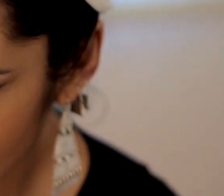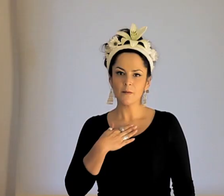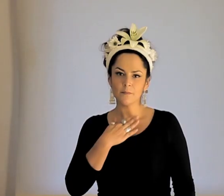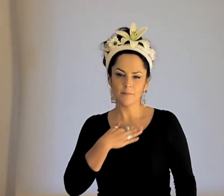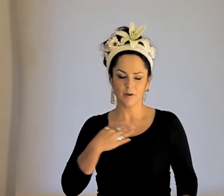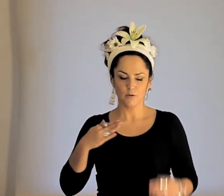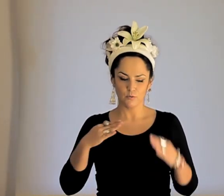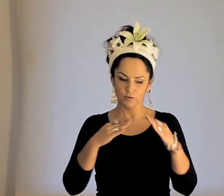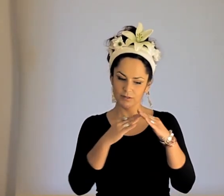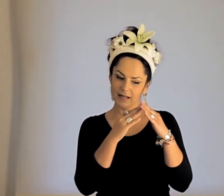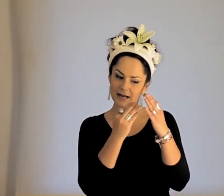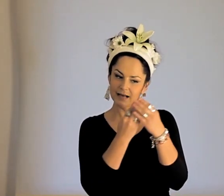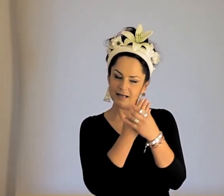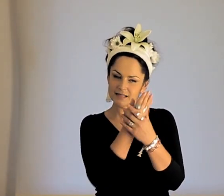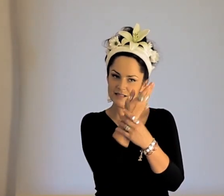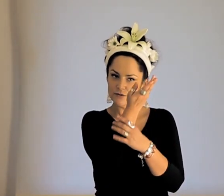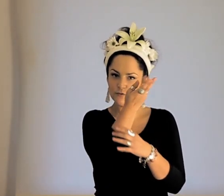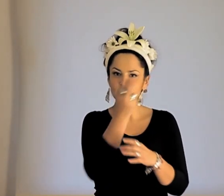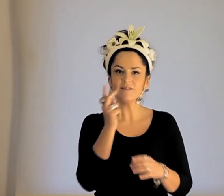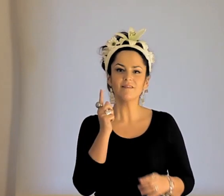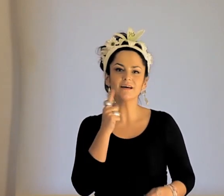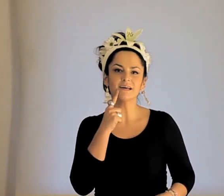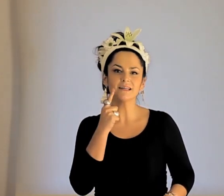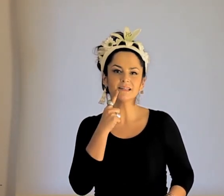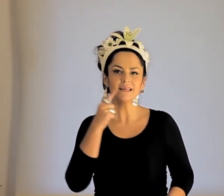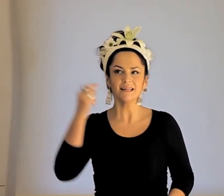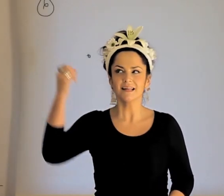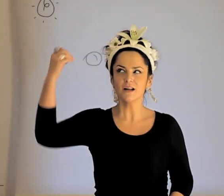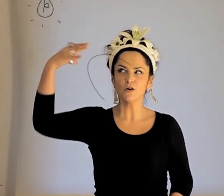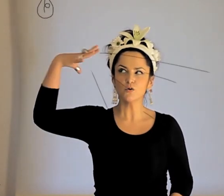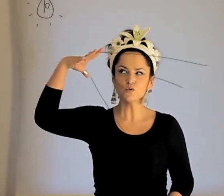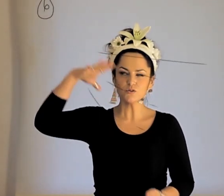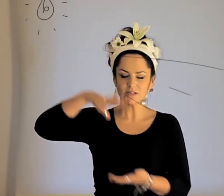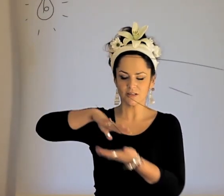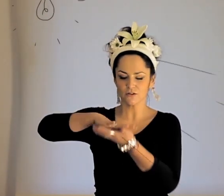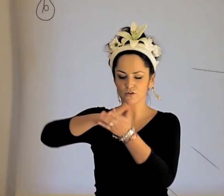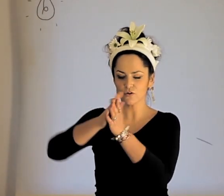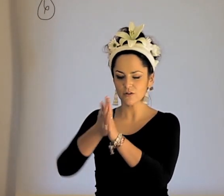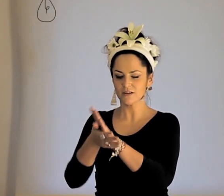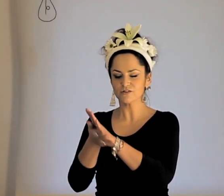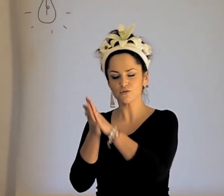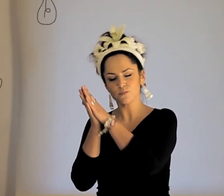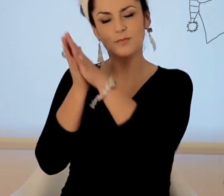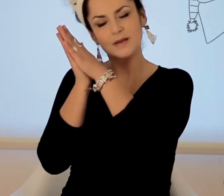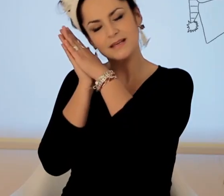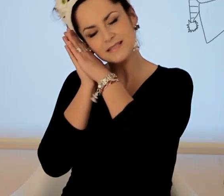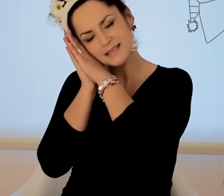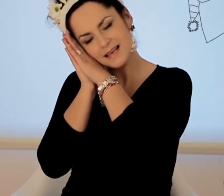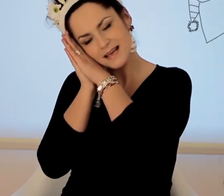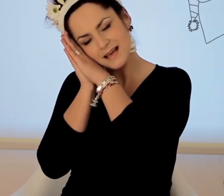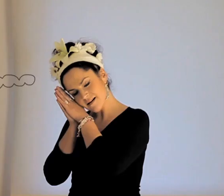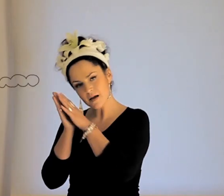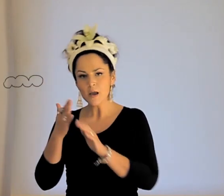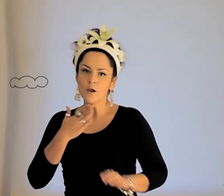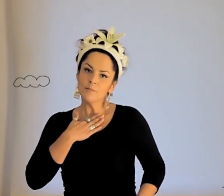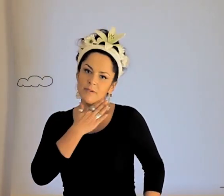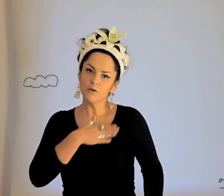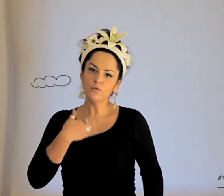Me gusta la casa nueva que tiene luz en todas sus piezas Me